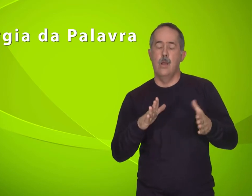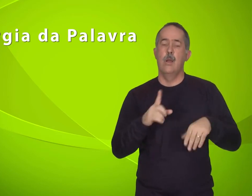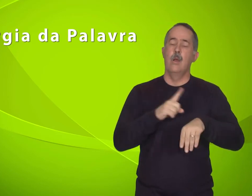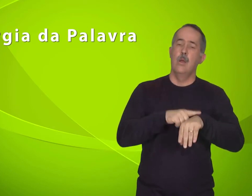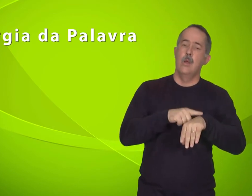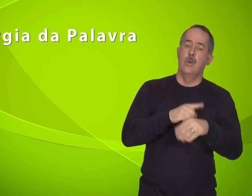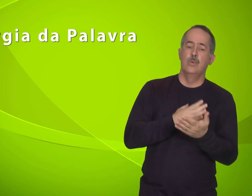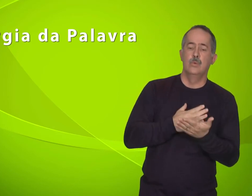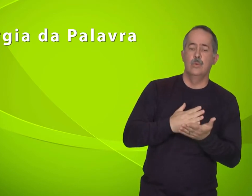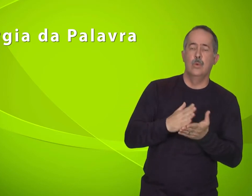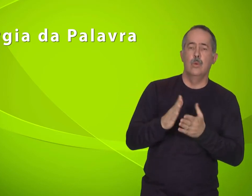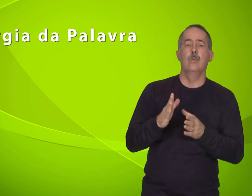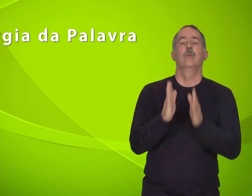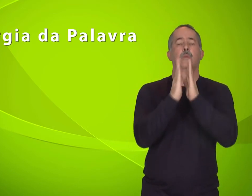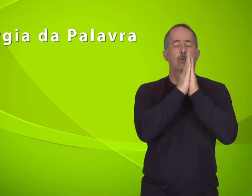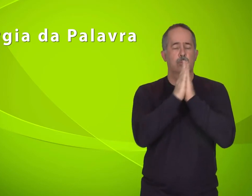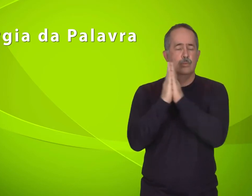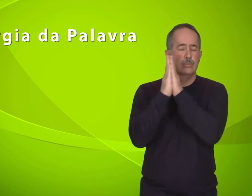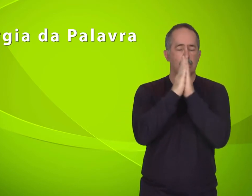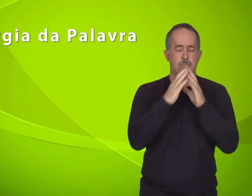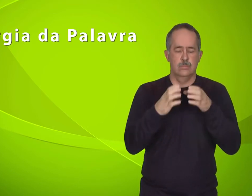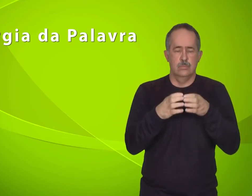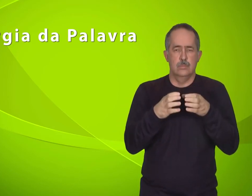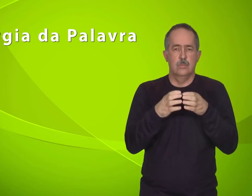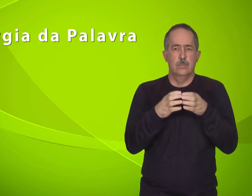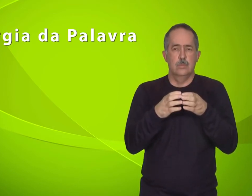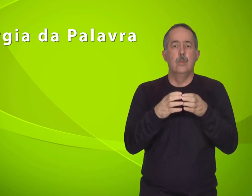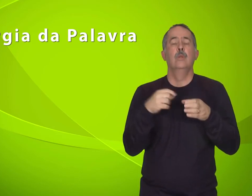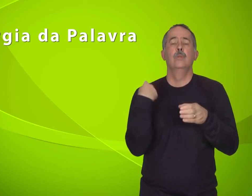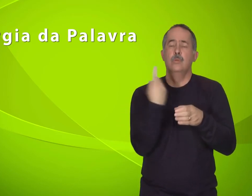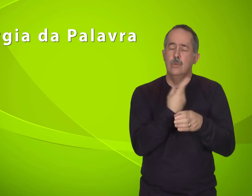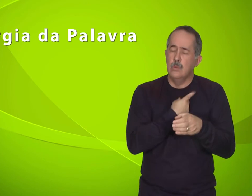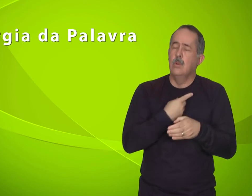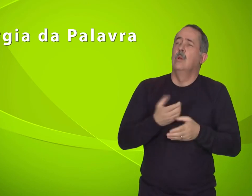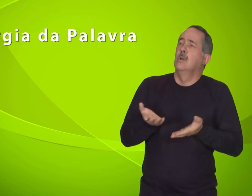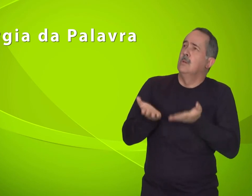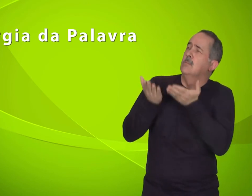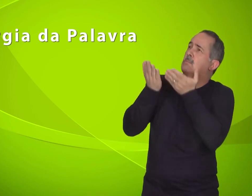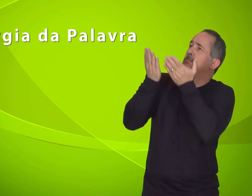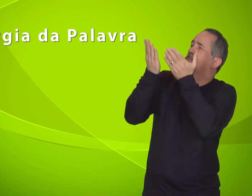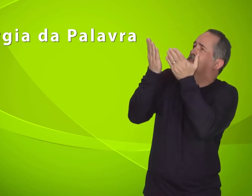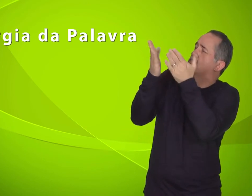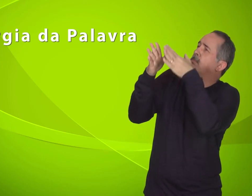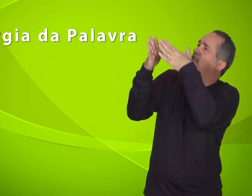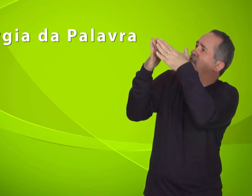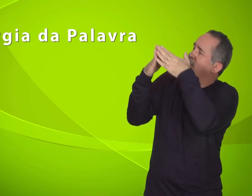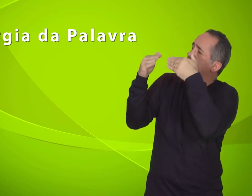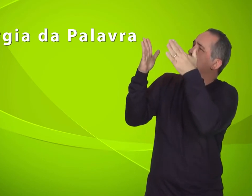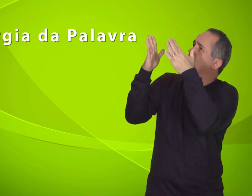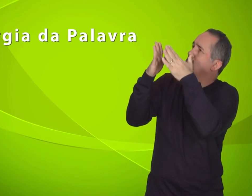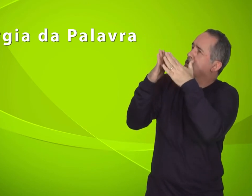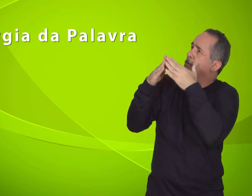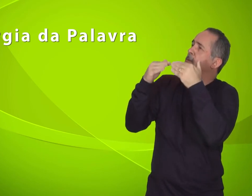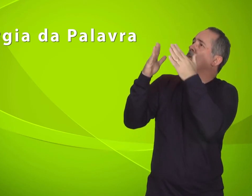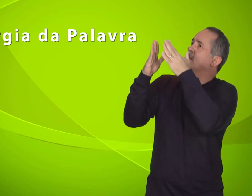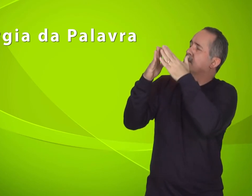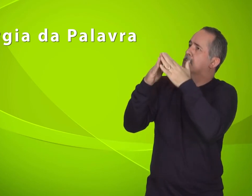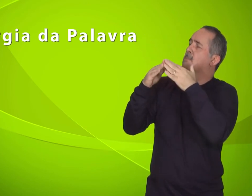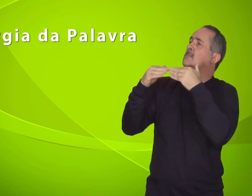preces da comunidade, onde nós elevamos nossas próprias palavras com nossos pedidos.